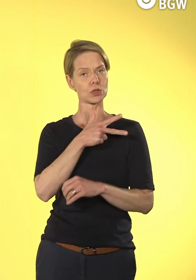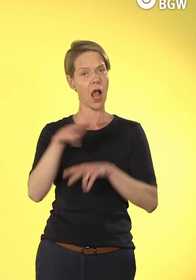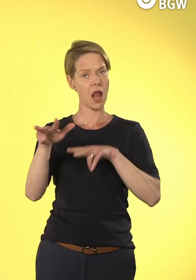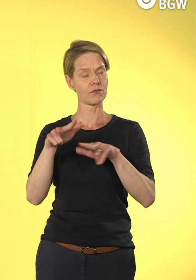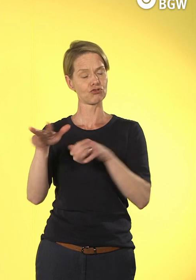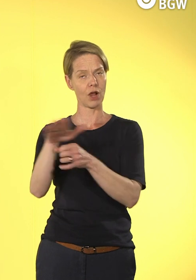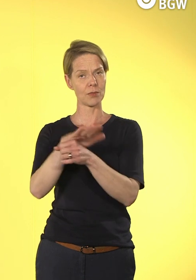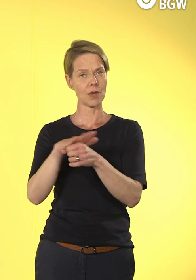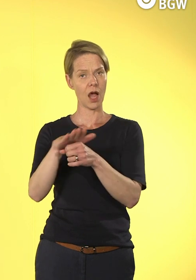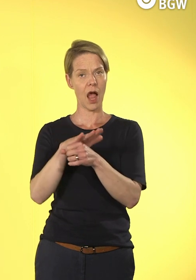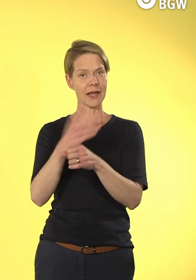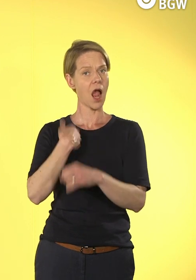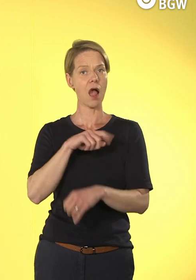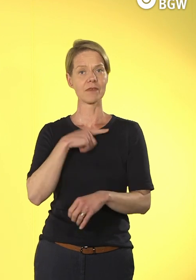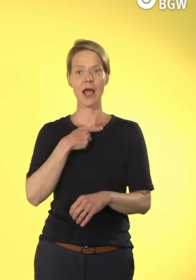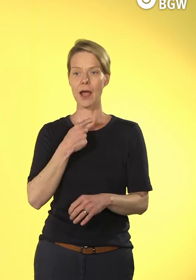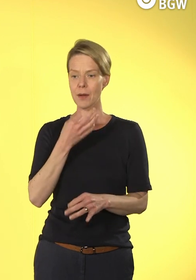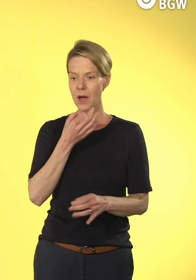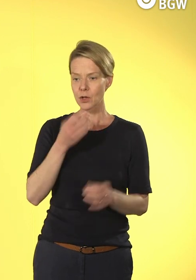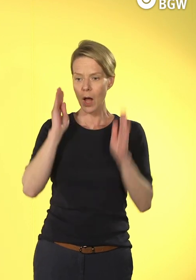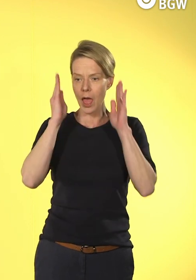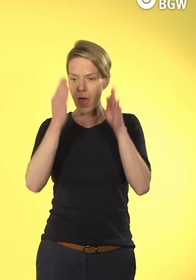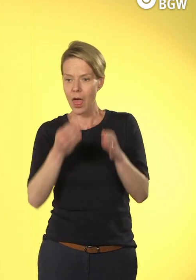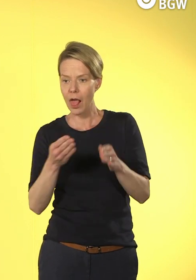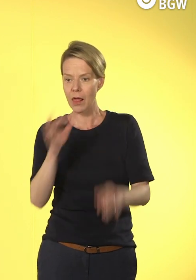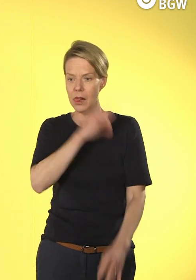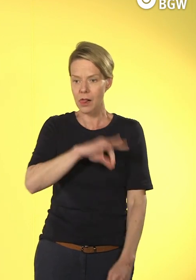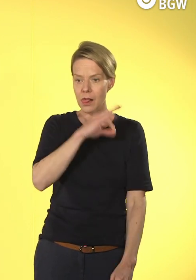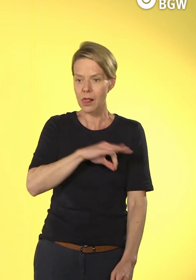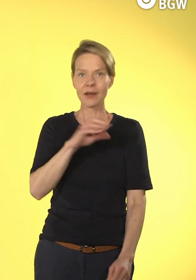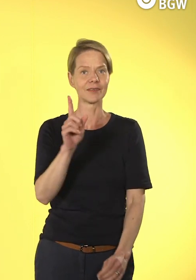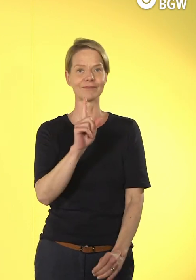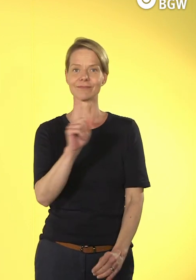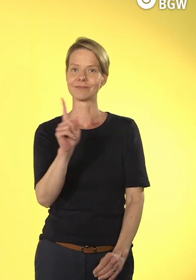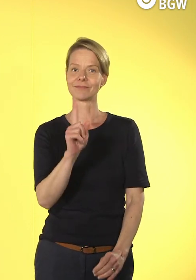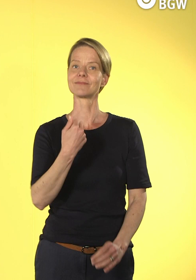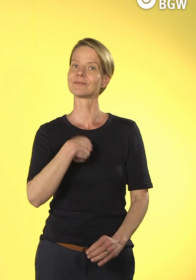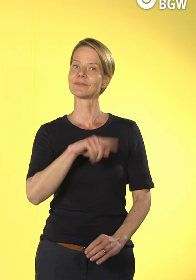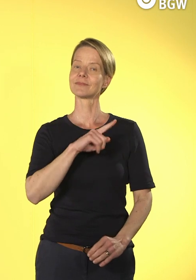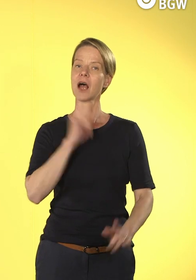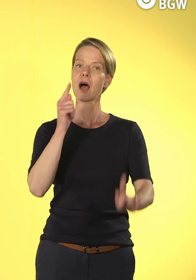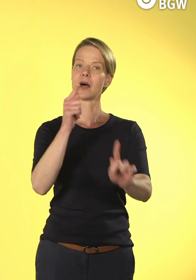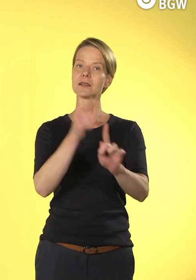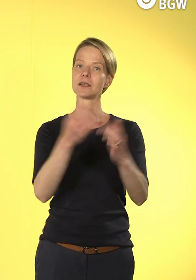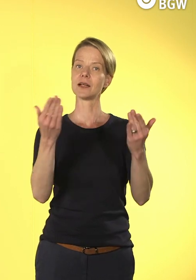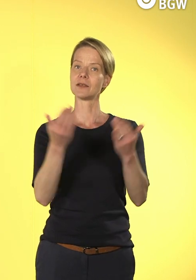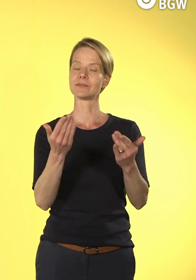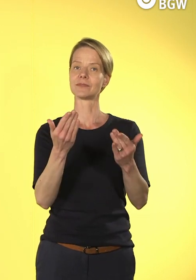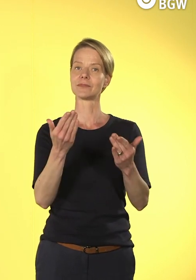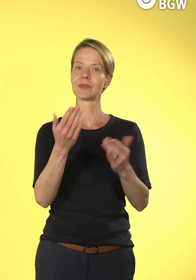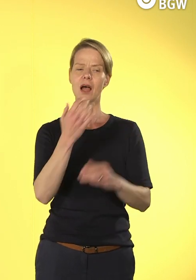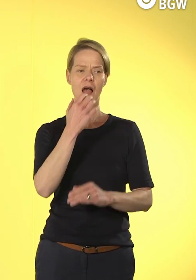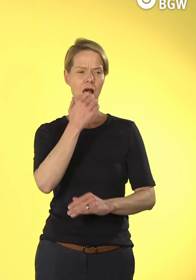die Rendite und auf den Erlös und auf den Gewinn schauen, sondern sagen, wir wollen eine ausbalancierte